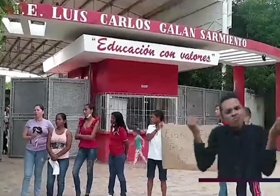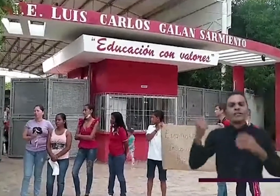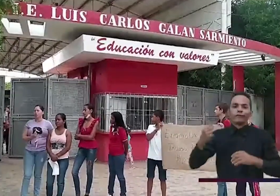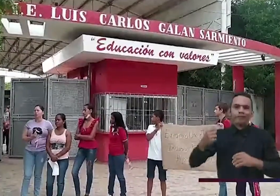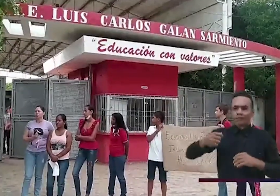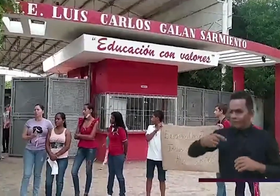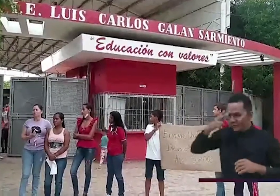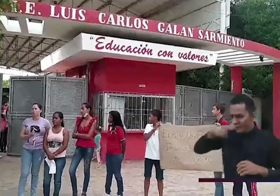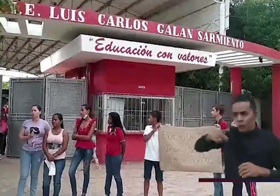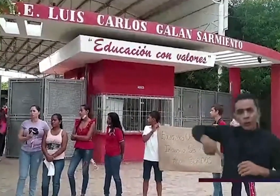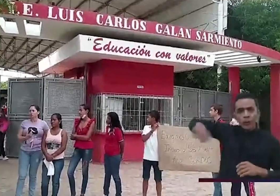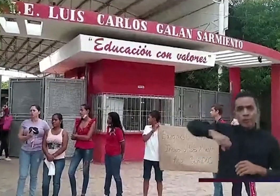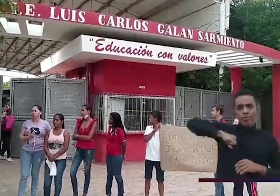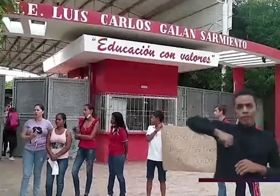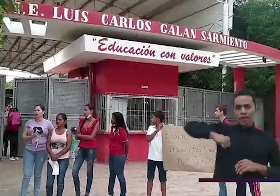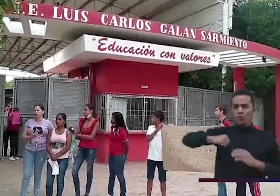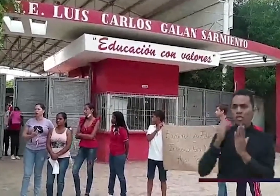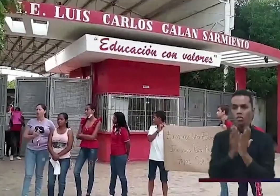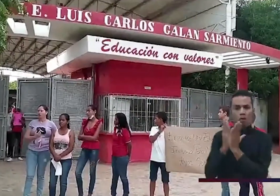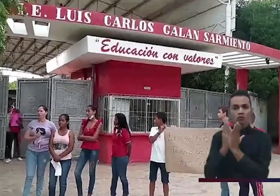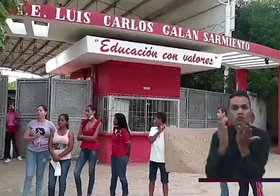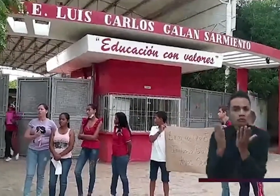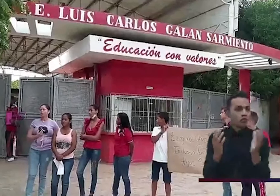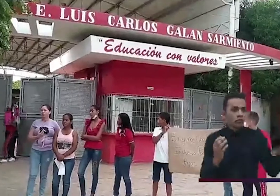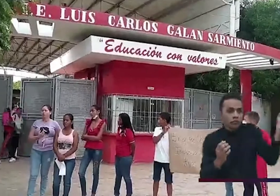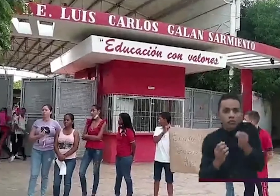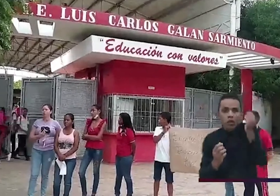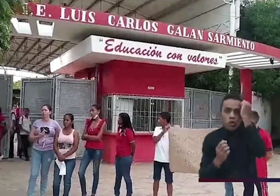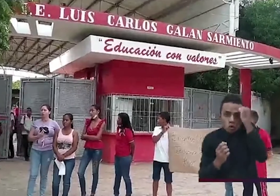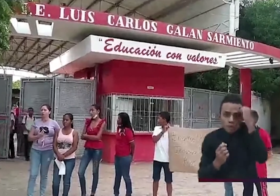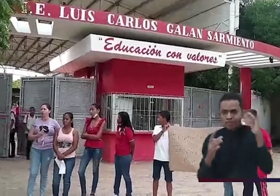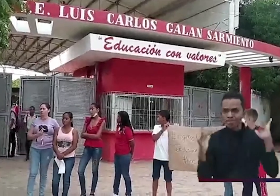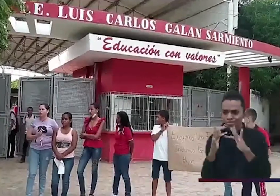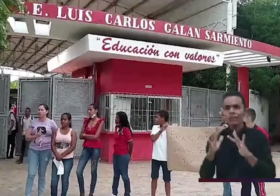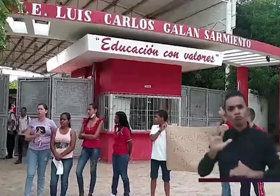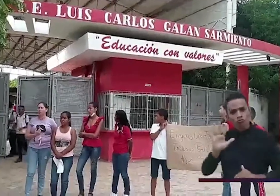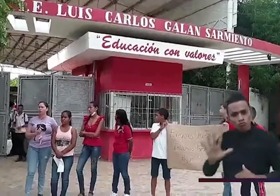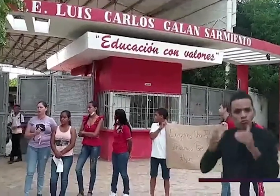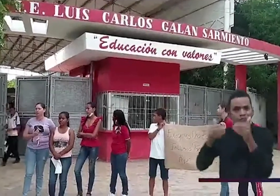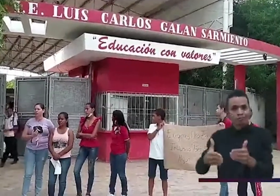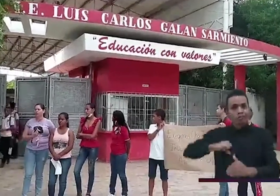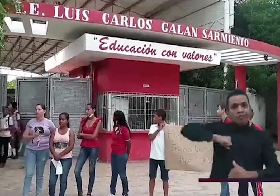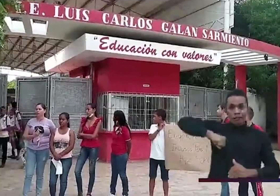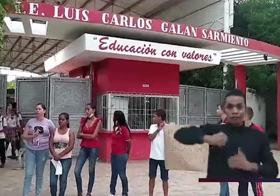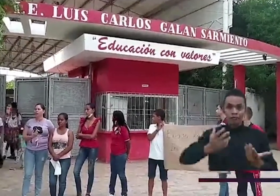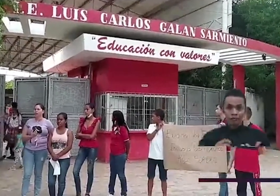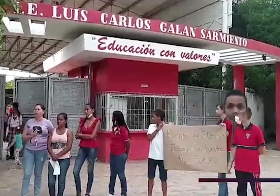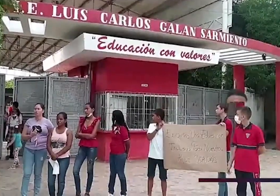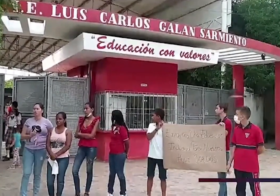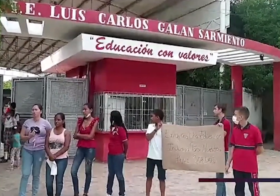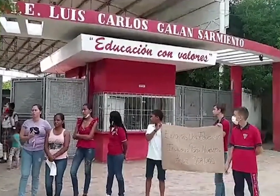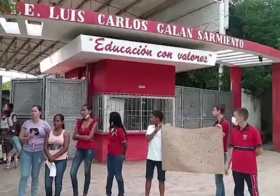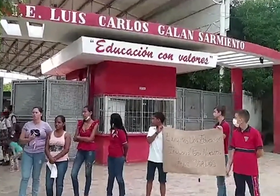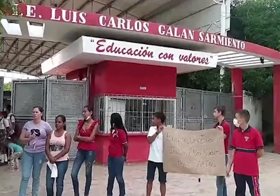derecho que tienen nuestros hijos a una educación a tener sus profesores competentes para su discapacidad